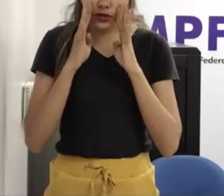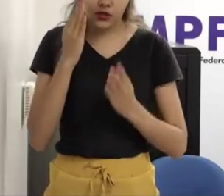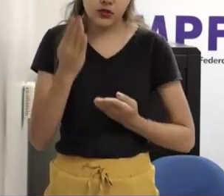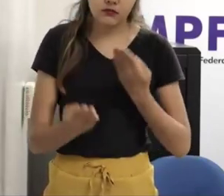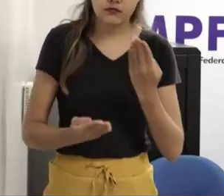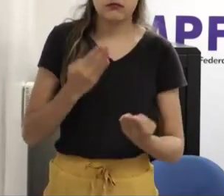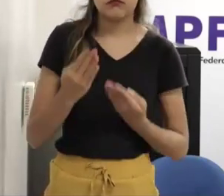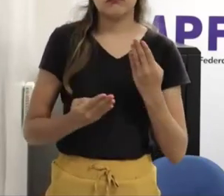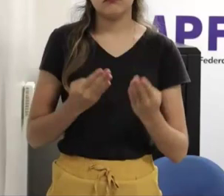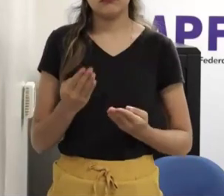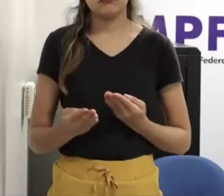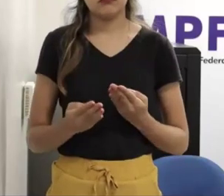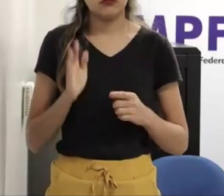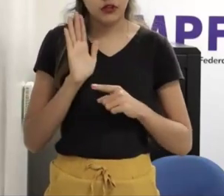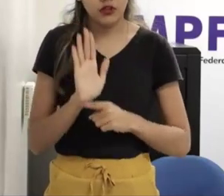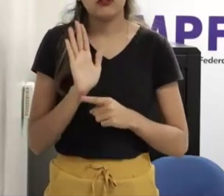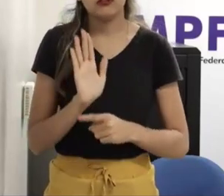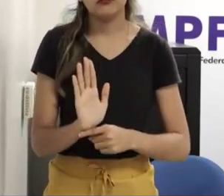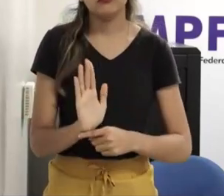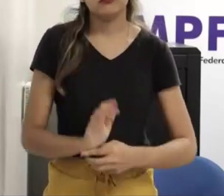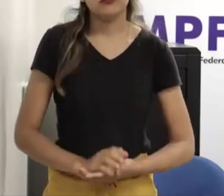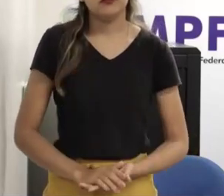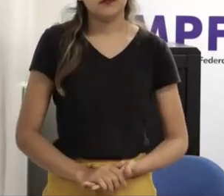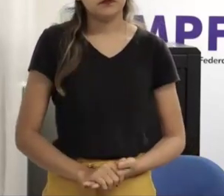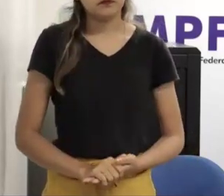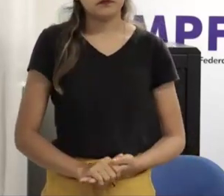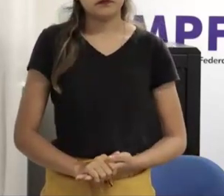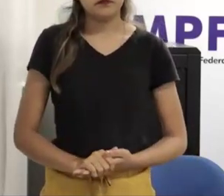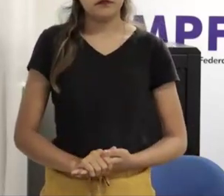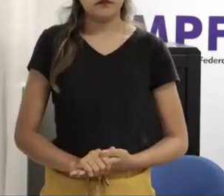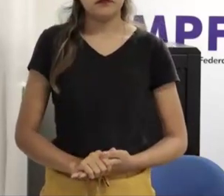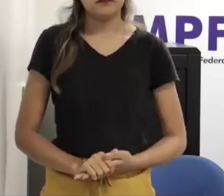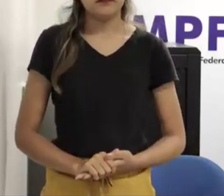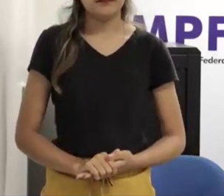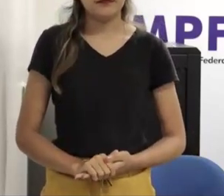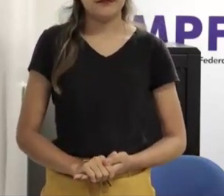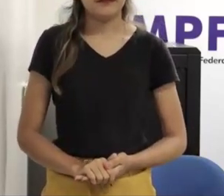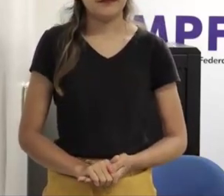em que hoje nós percebemos uma sociedade que é muito deficitária esse tempo